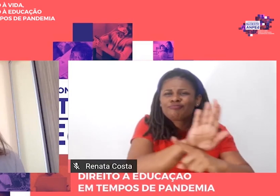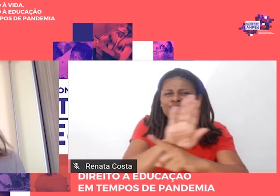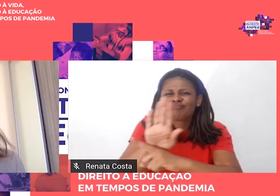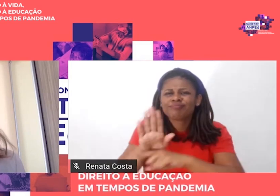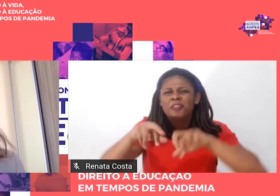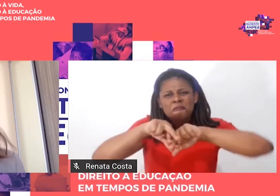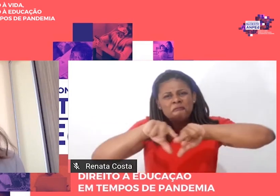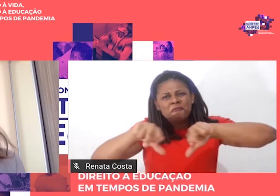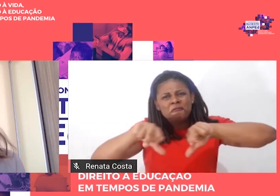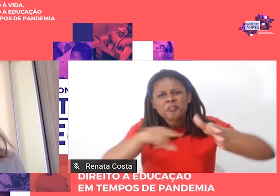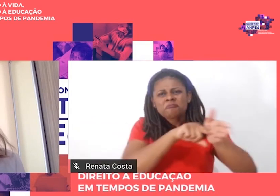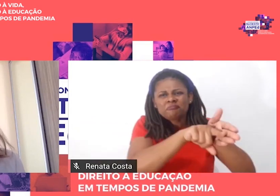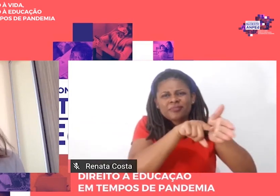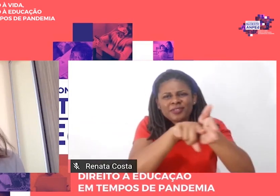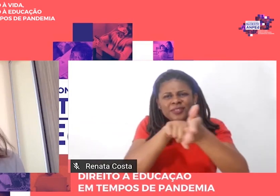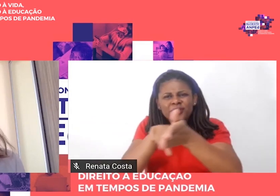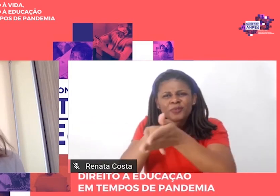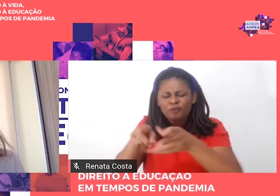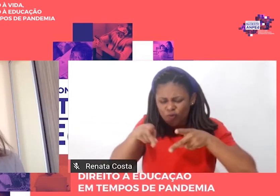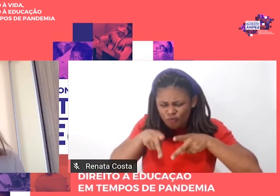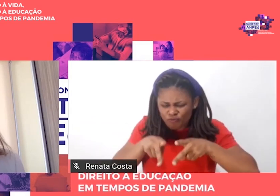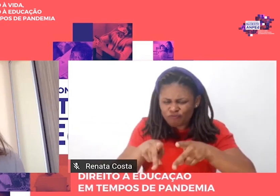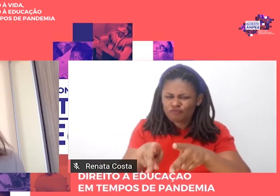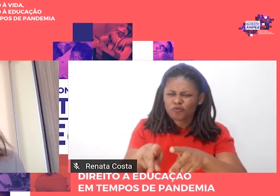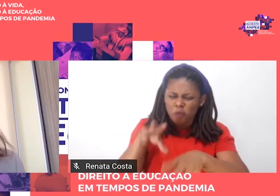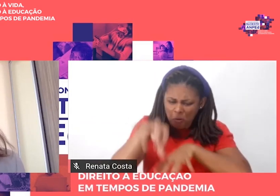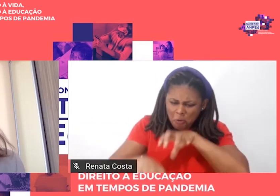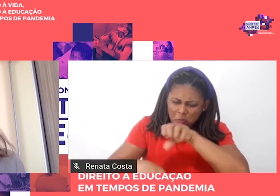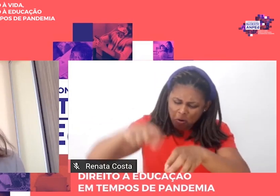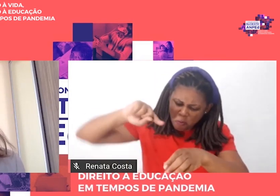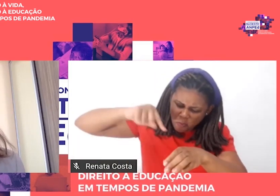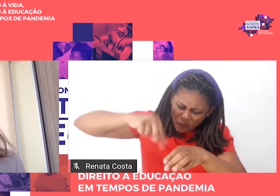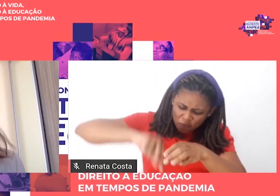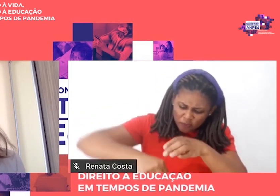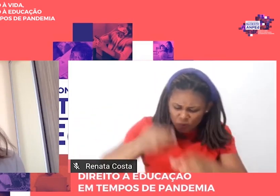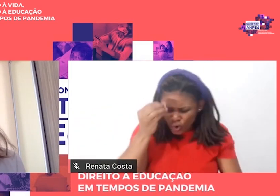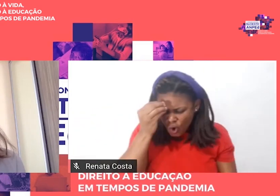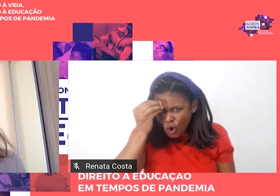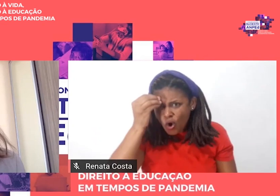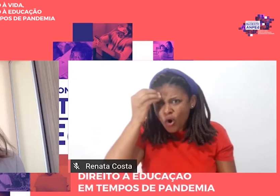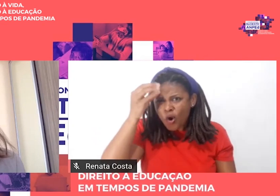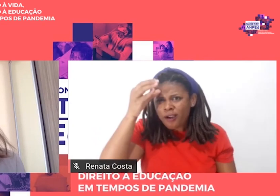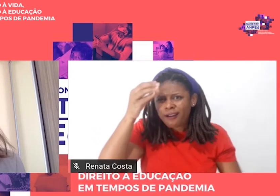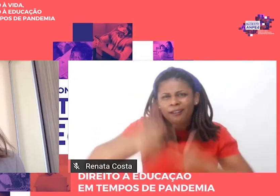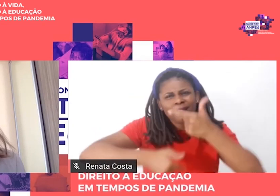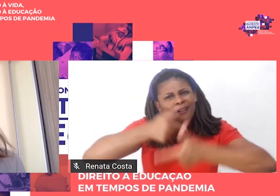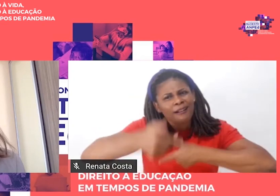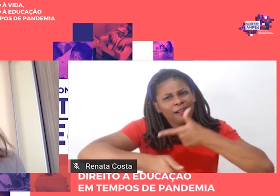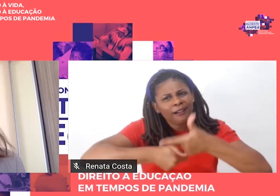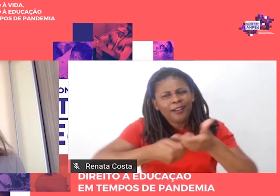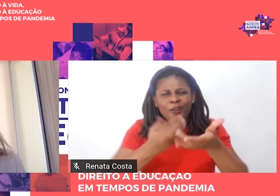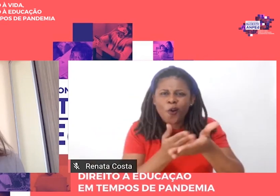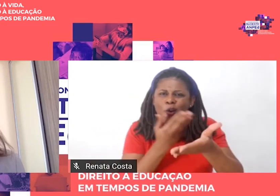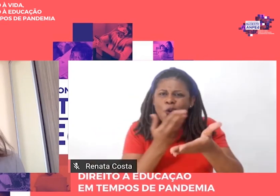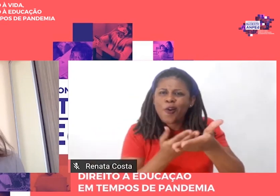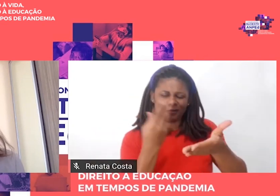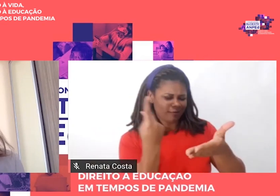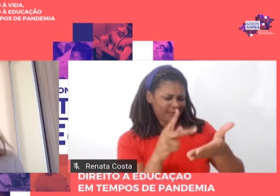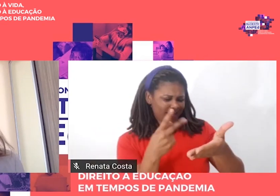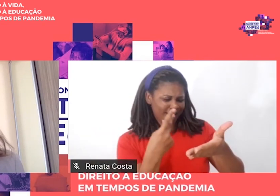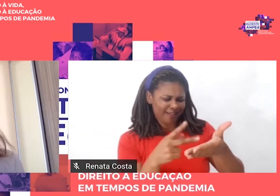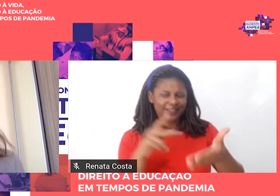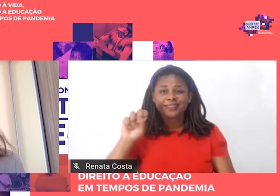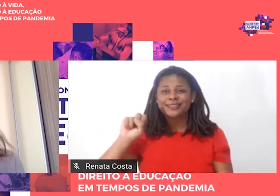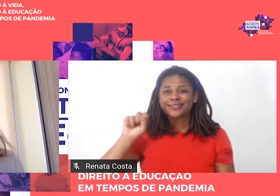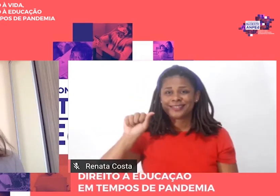aprofundando os seus conhecimentos na obra e na produção do professor Demerval Saviani. A Amped tem